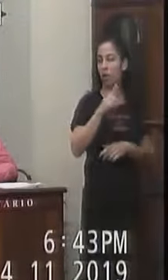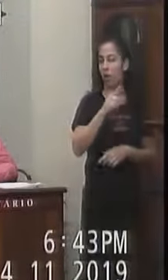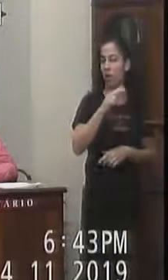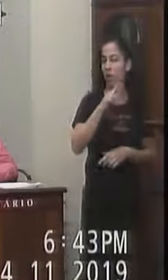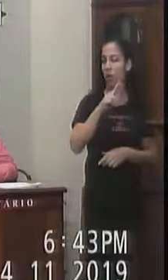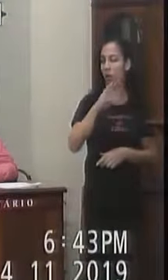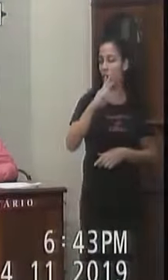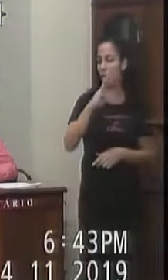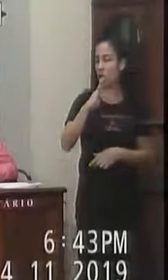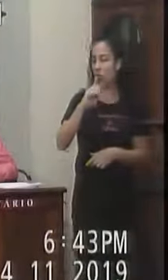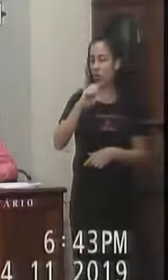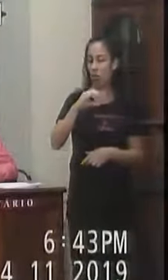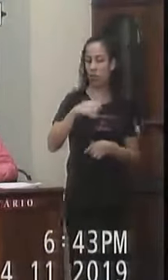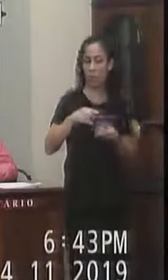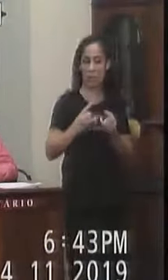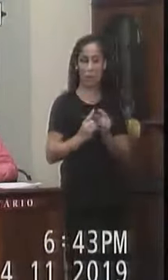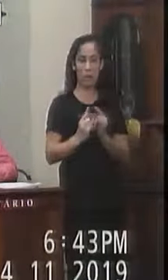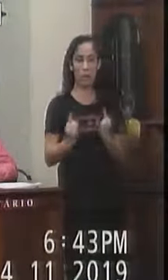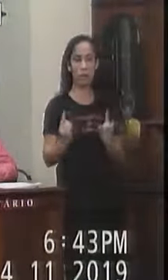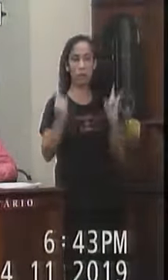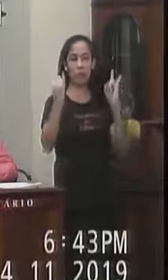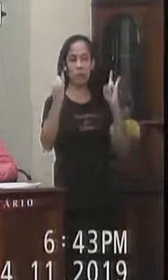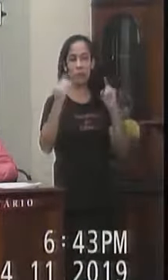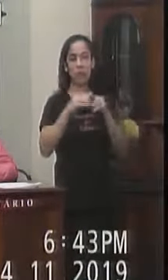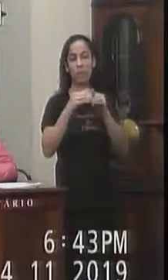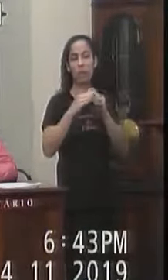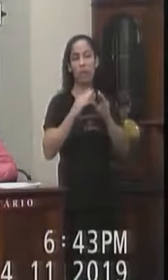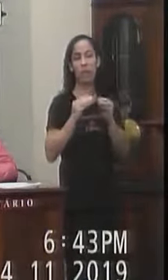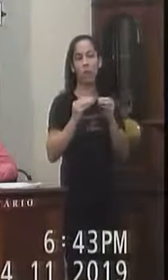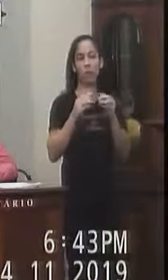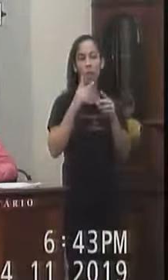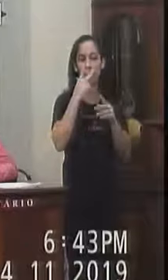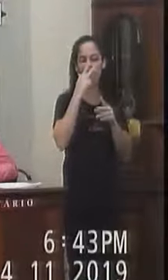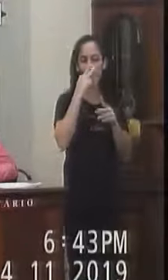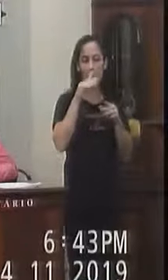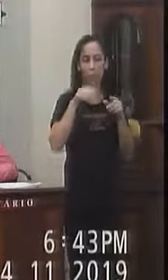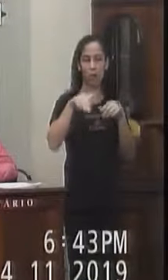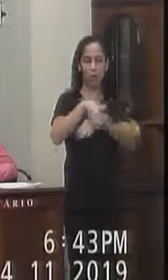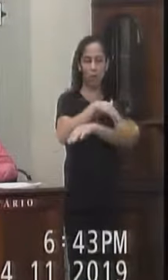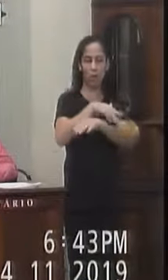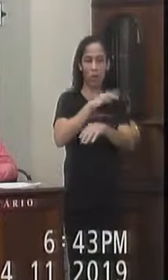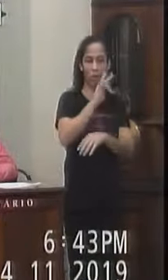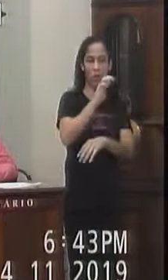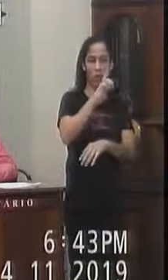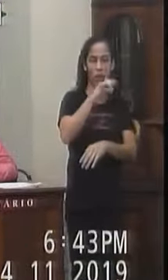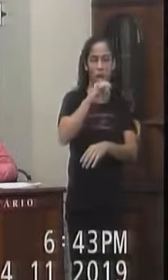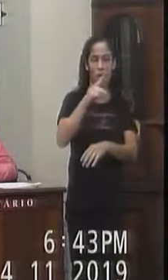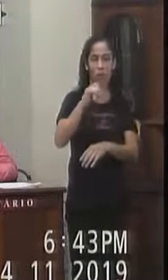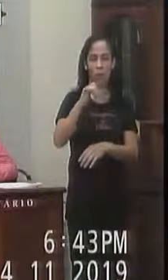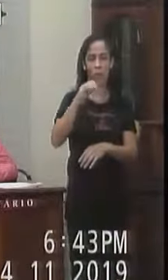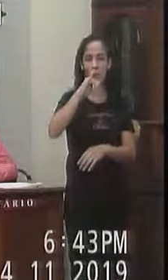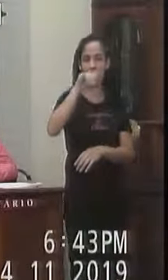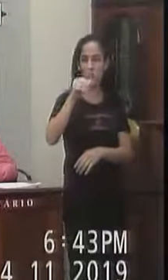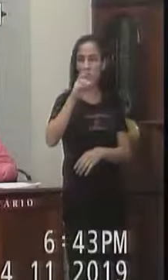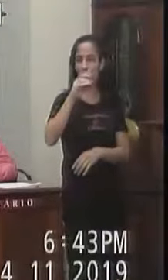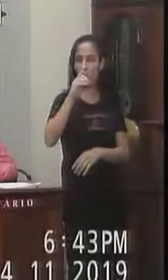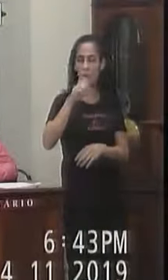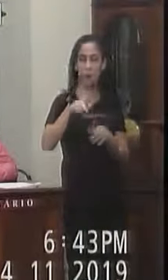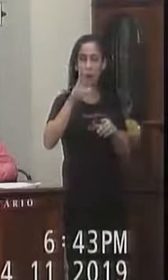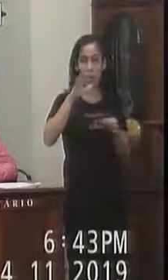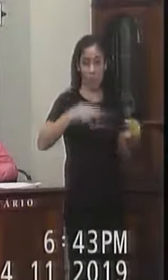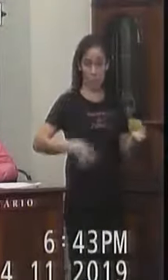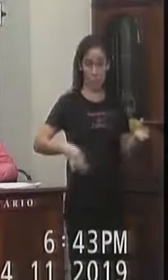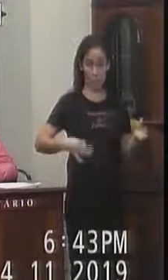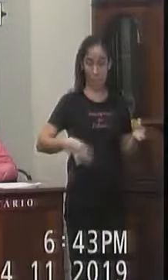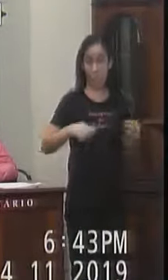colocação De uma ponte De estrutura metálica Similar Ao trabalho feito Na rua Felipe Jorge No distrito de conservatória A vire da ponte De